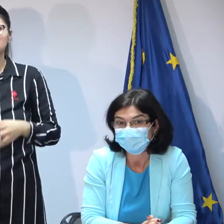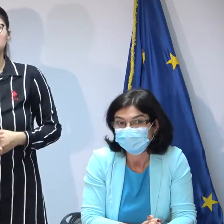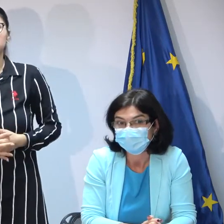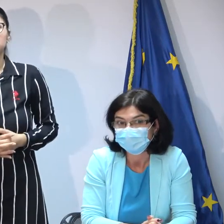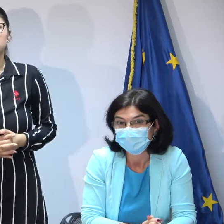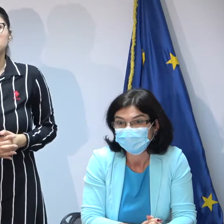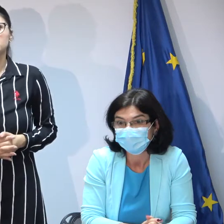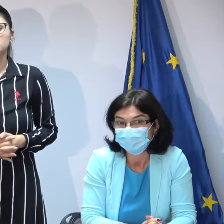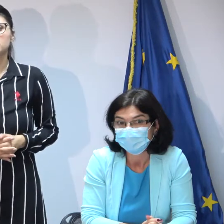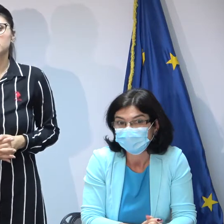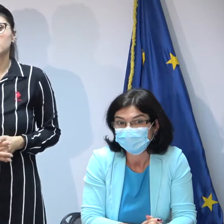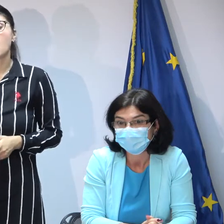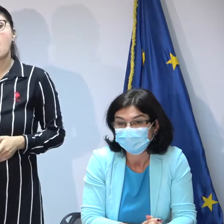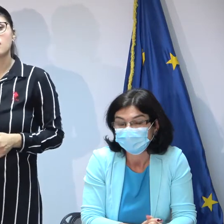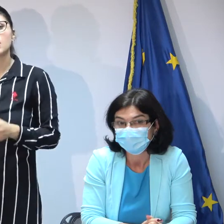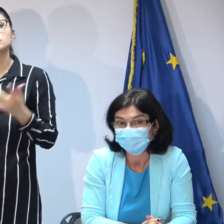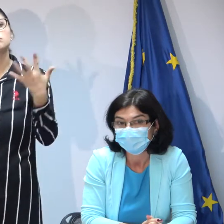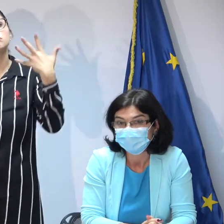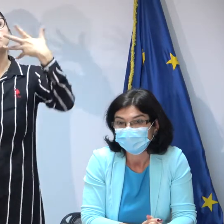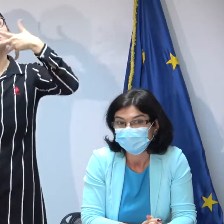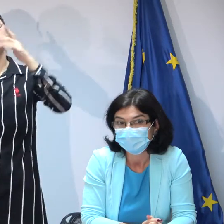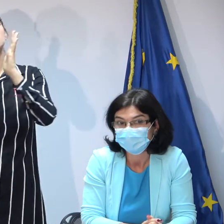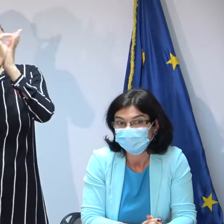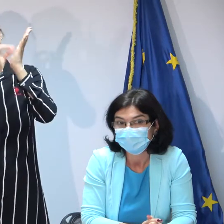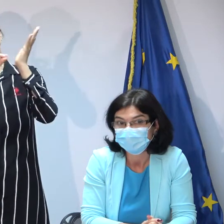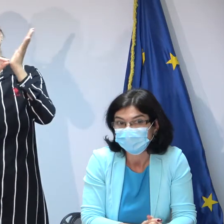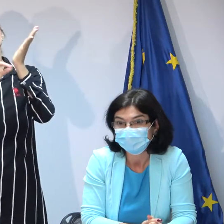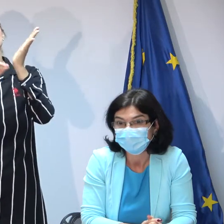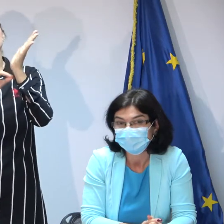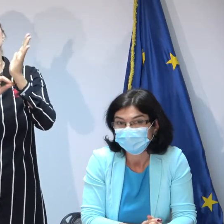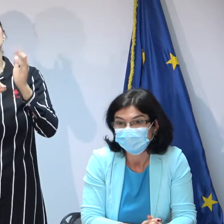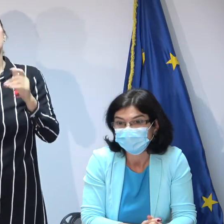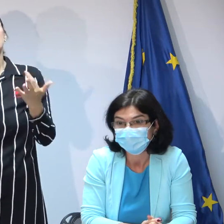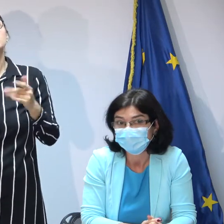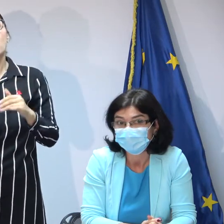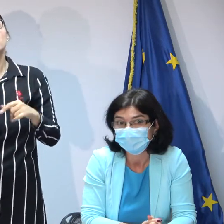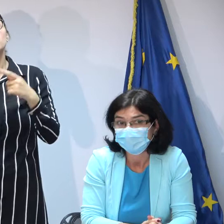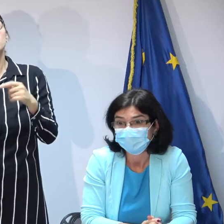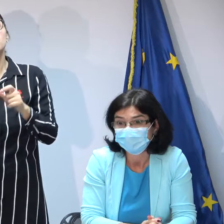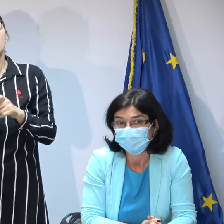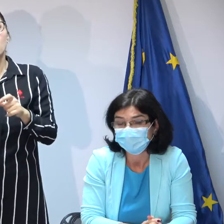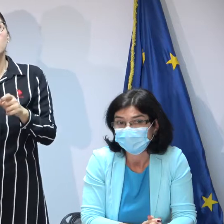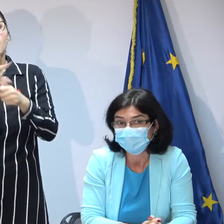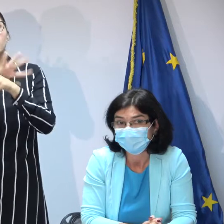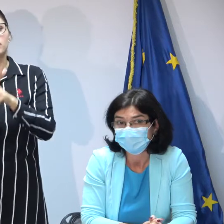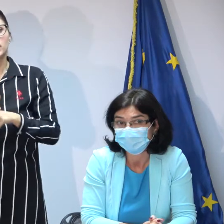Aveți o statistică cu câți copiii au fost adotați în perioada de duplă declașare a pandemiei? Da, da.